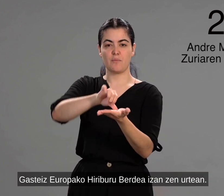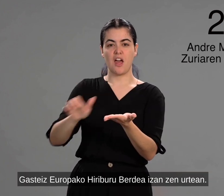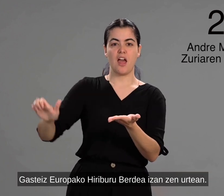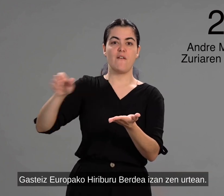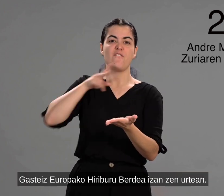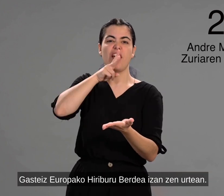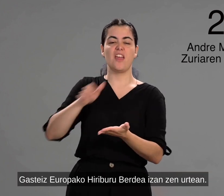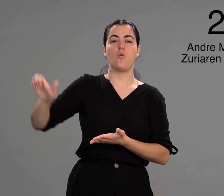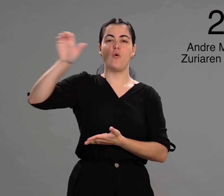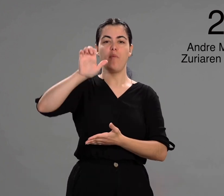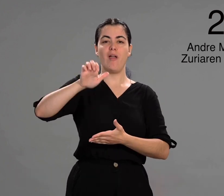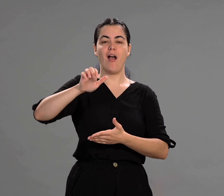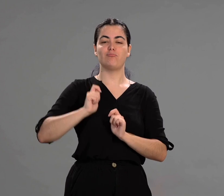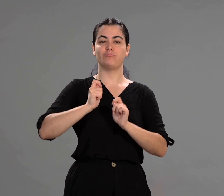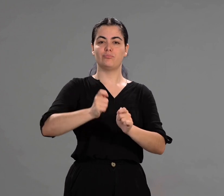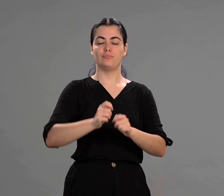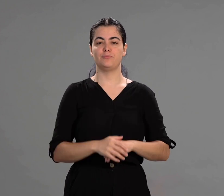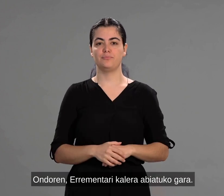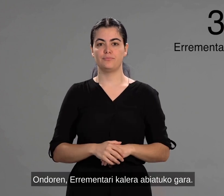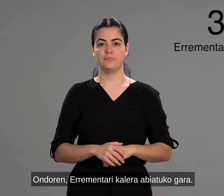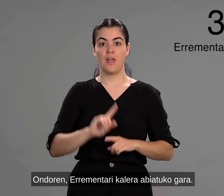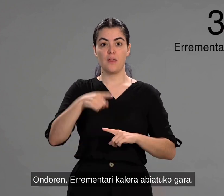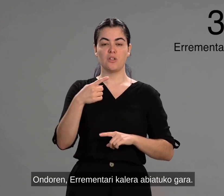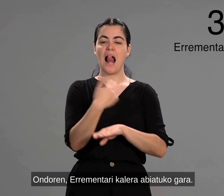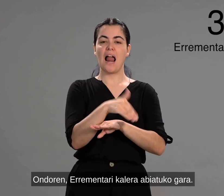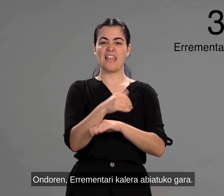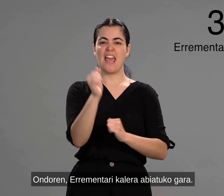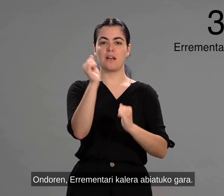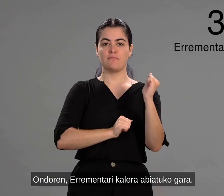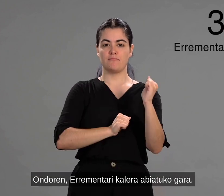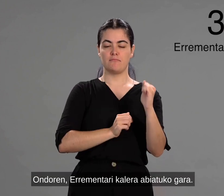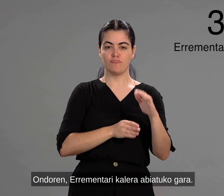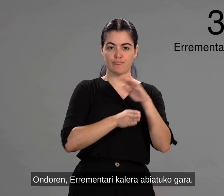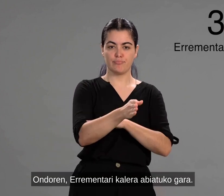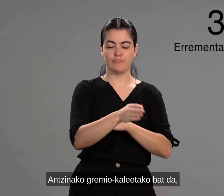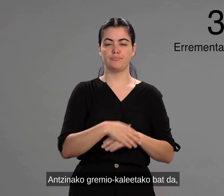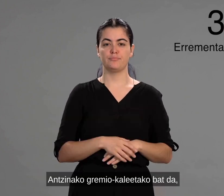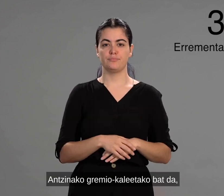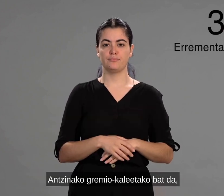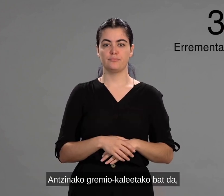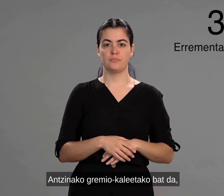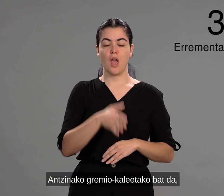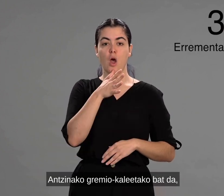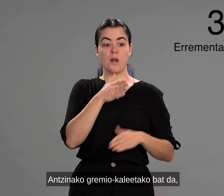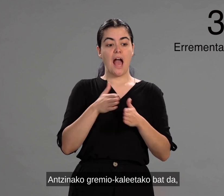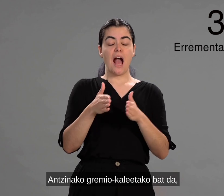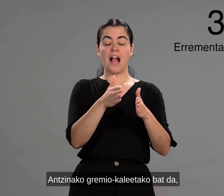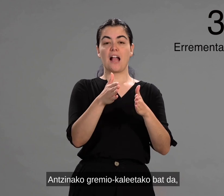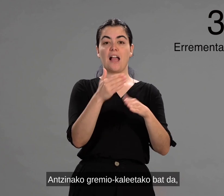izan zen urtean. Ondoren, errementari kalera abiatuko gara. Antziñako gremio kaleetako bat da,